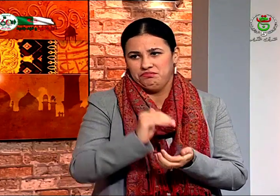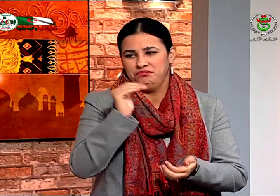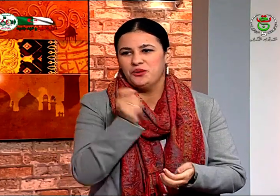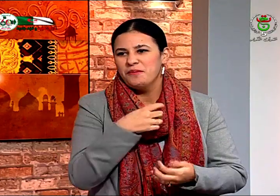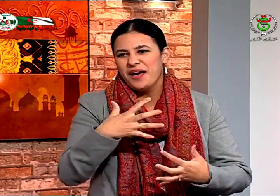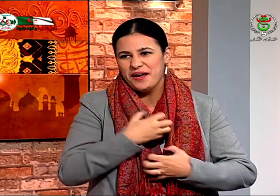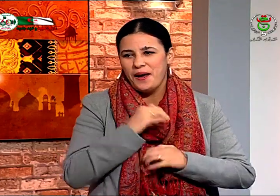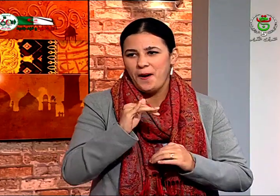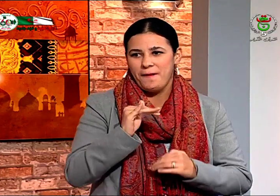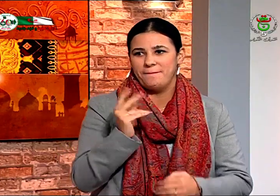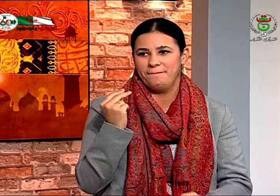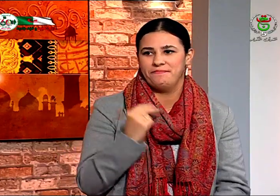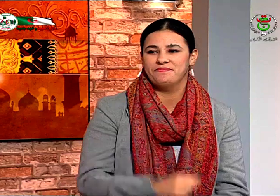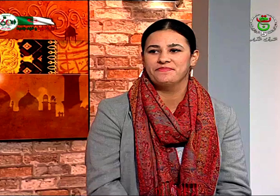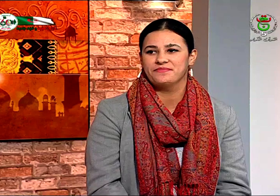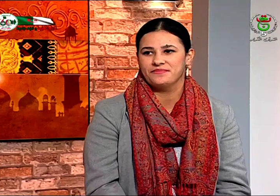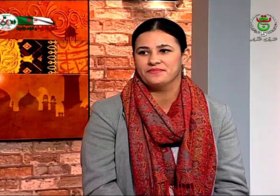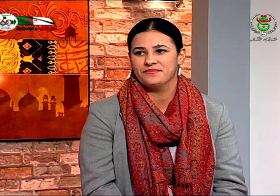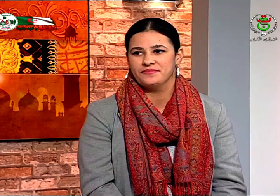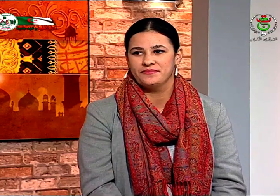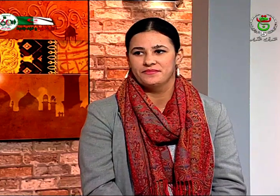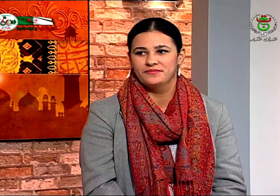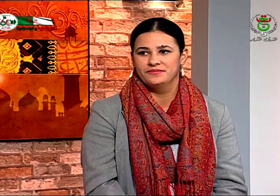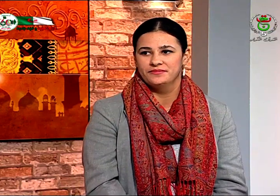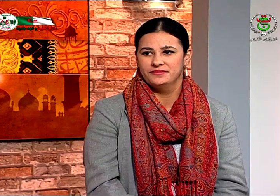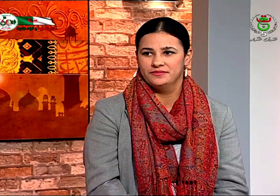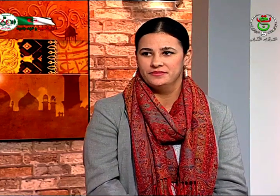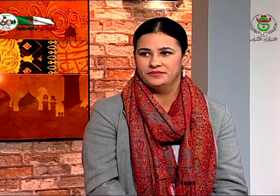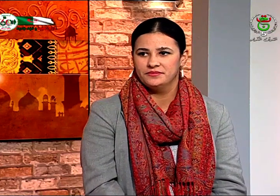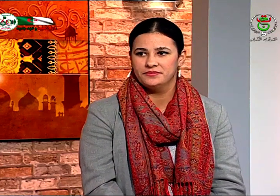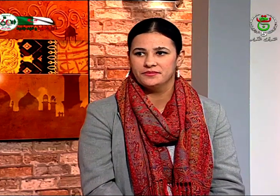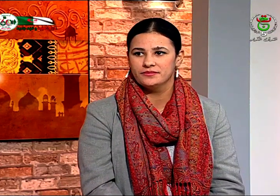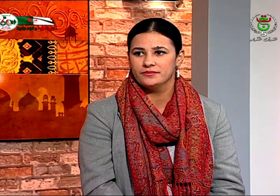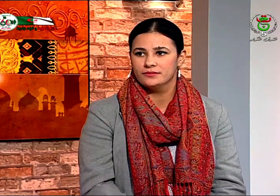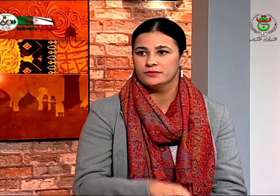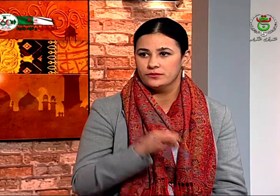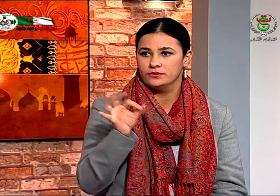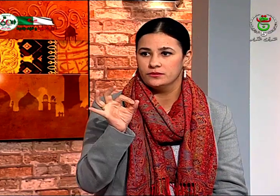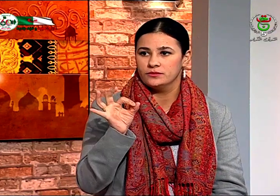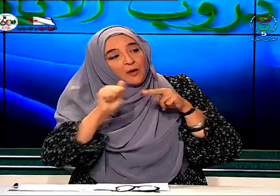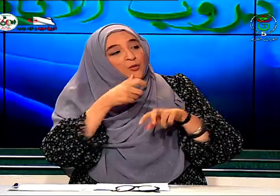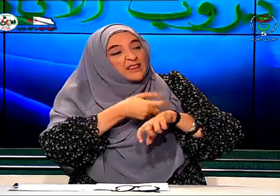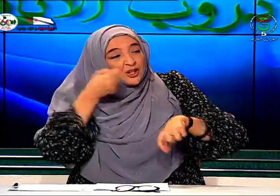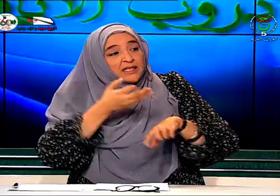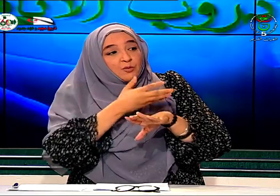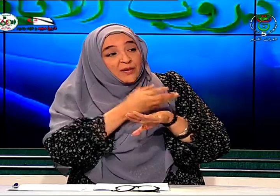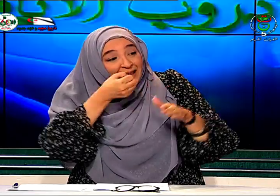يعني تتعامل مع الإعاقة بصورة عادية لكن هل قاموا بالتشخيص المبكر عند